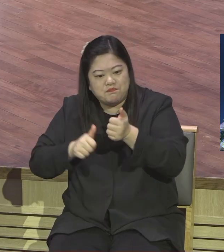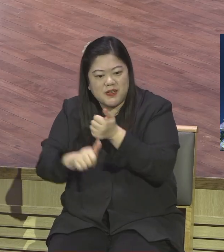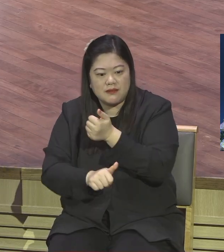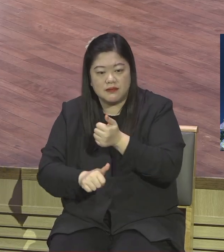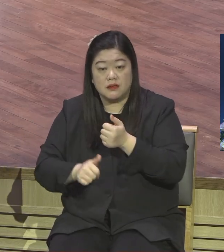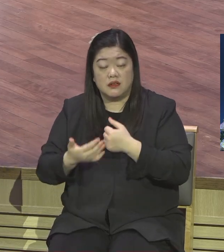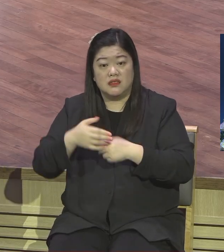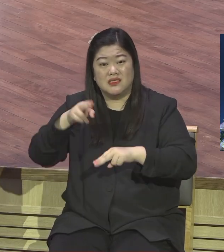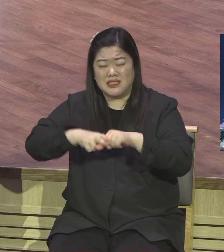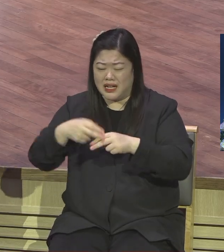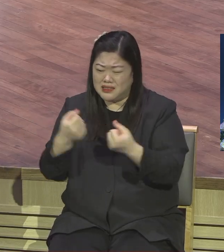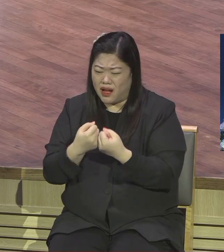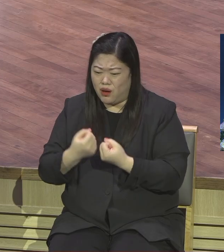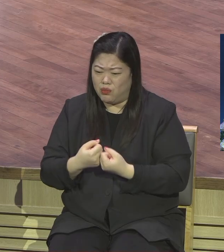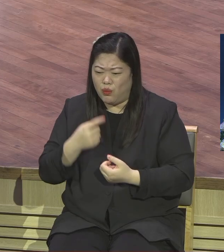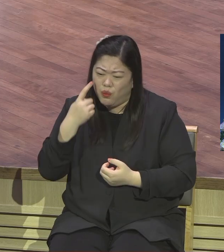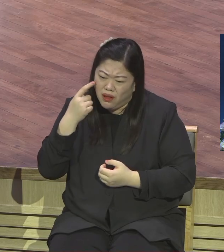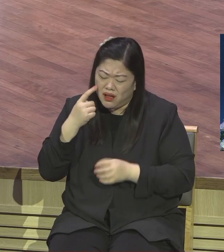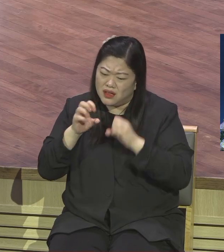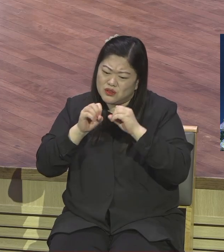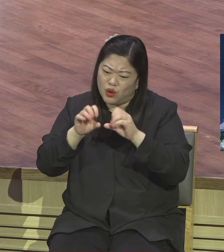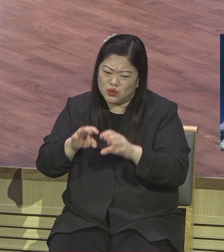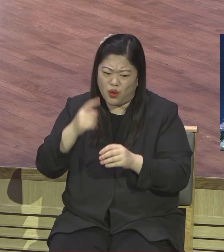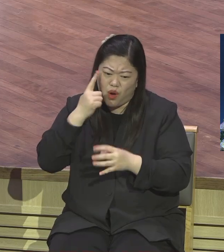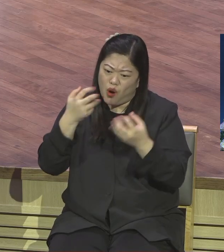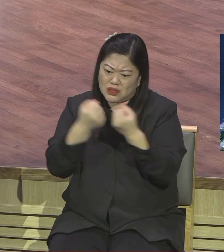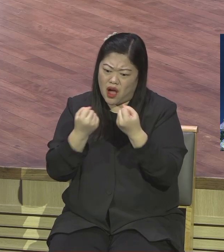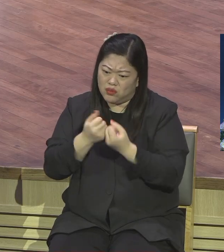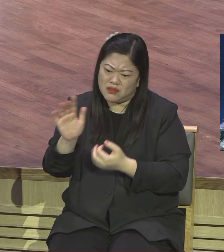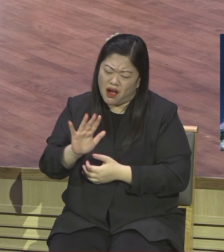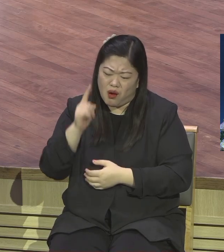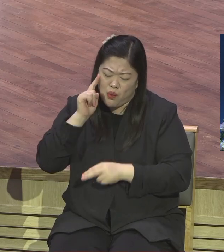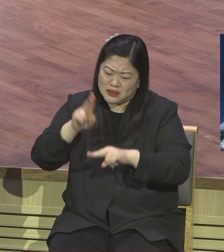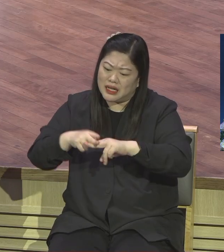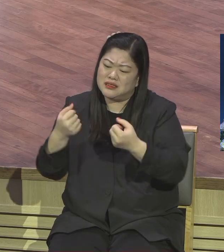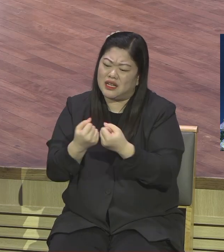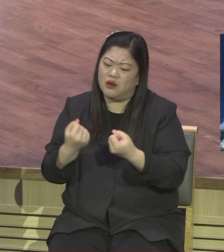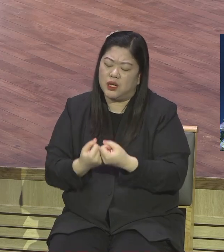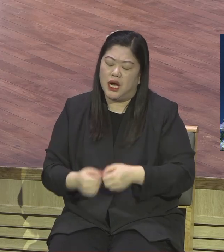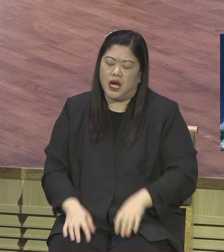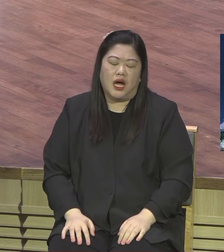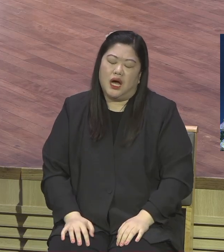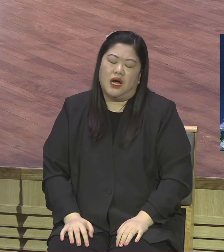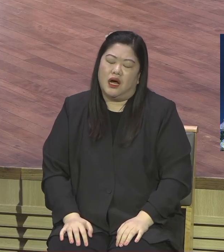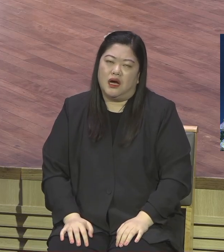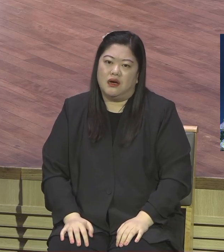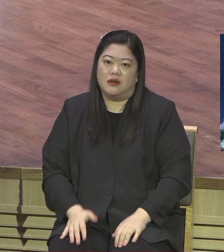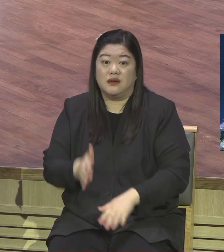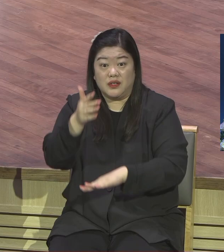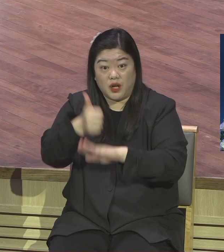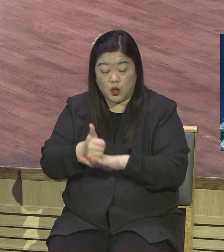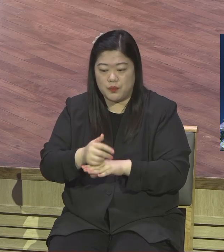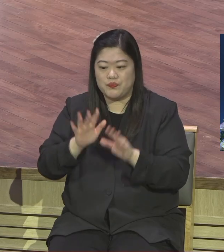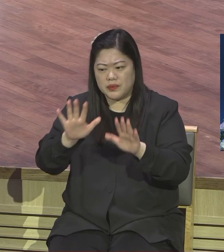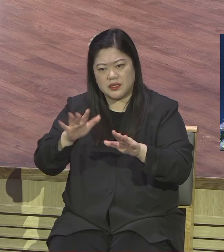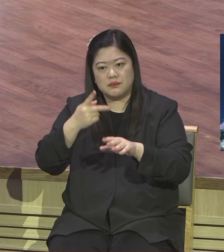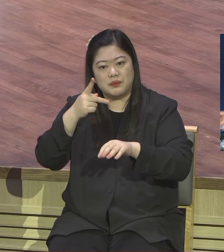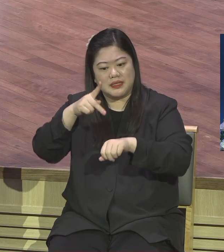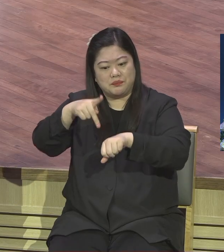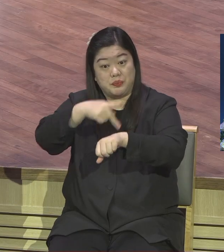피튀기 서로 막 기득권 싸움하고 너무 많이 싸우니까 필리핀 같은 경우에 합동척 내지는 목사들 천명이가